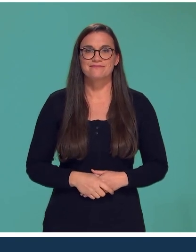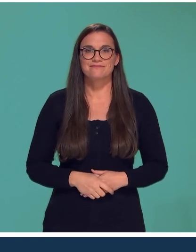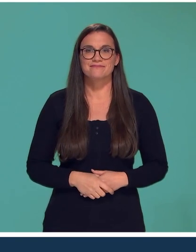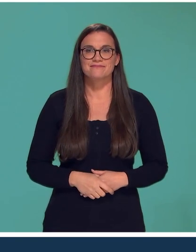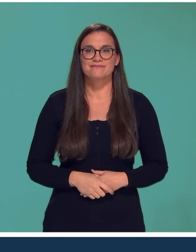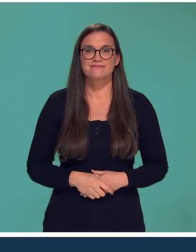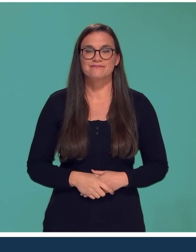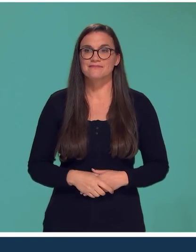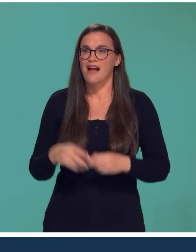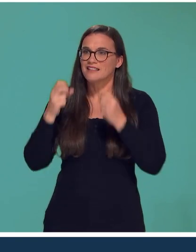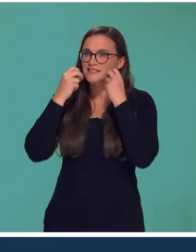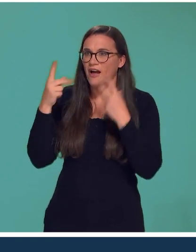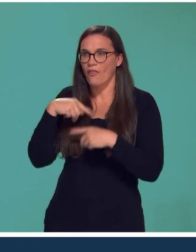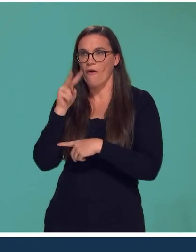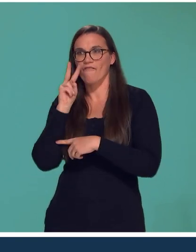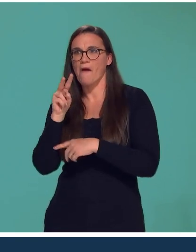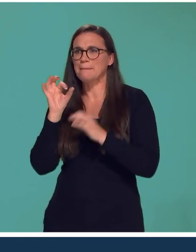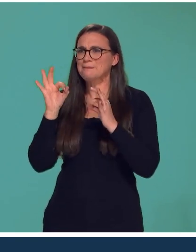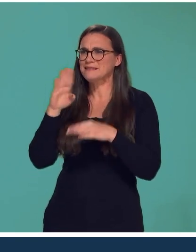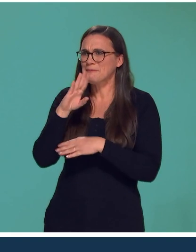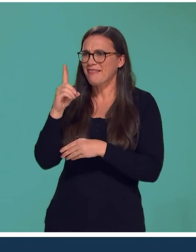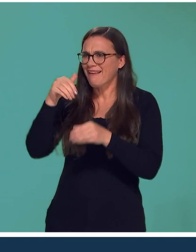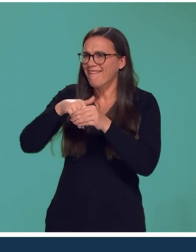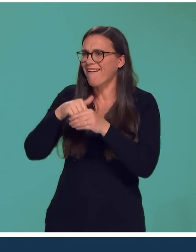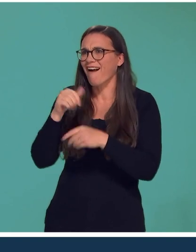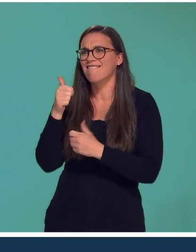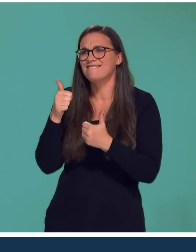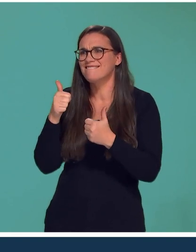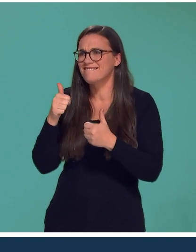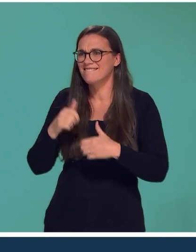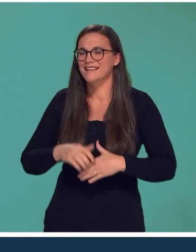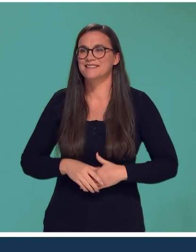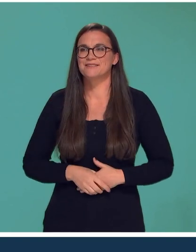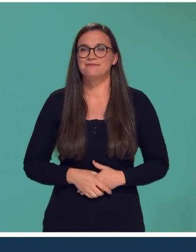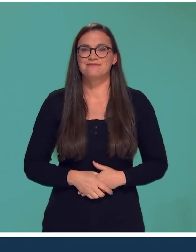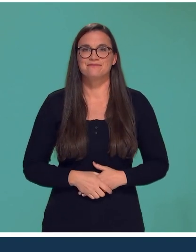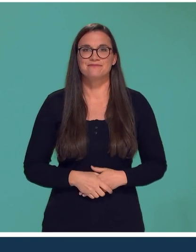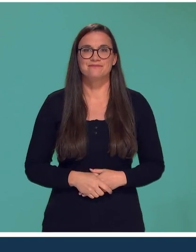On retrouve le chat tel qu'il est dans ses bandes dessinées et c'est vraiment génial.